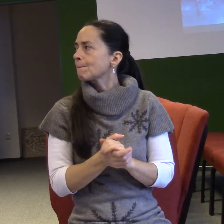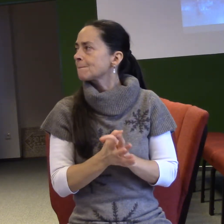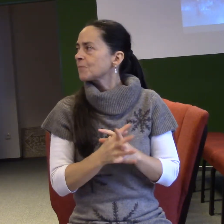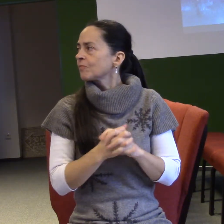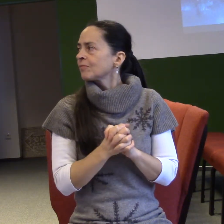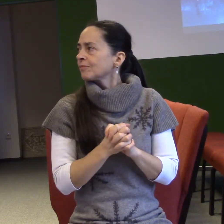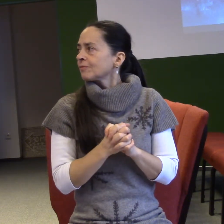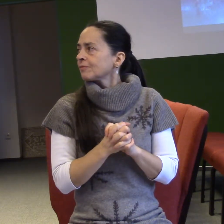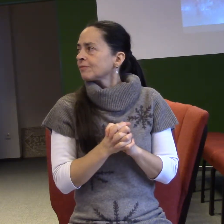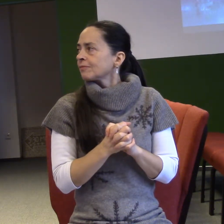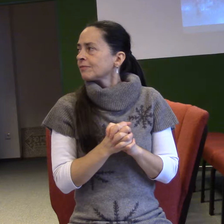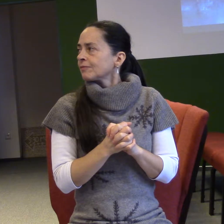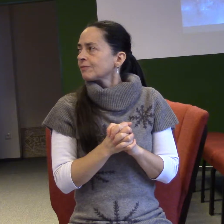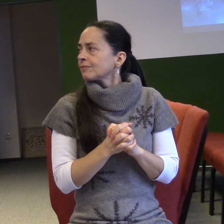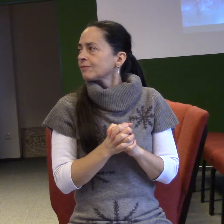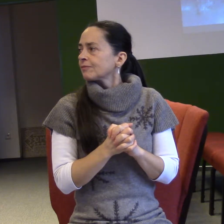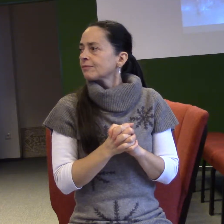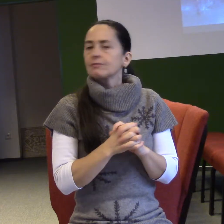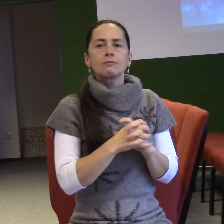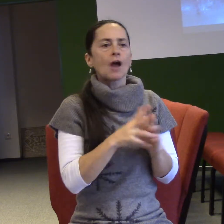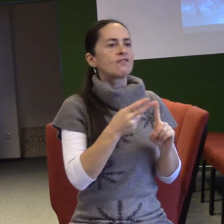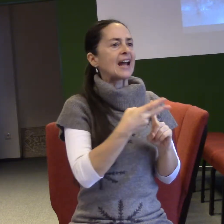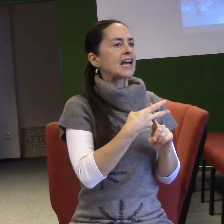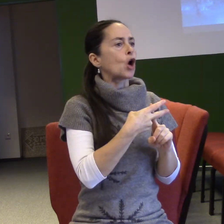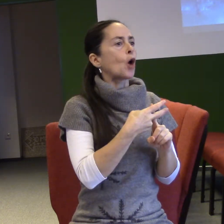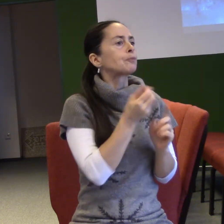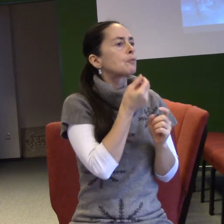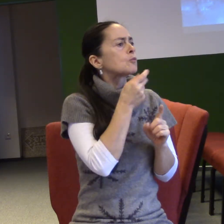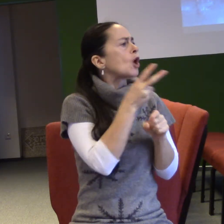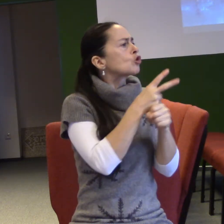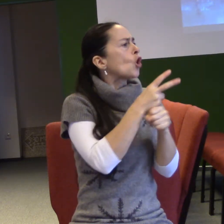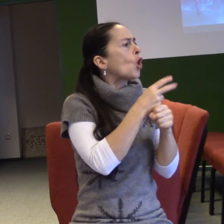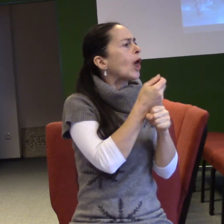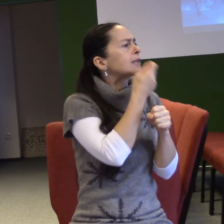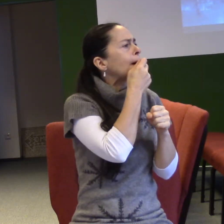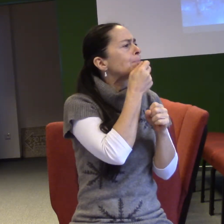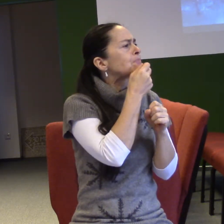Taková bílá kulička obalená kokosem. Tak si představte, že vezmete Ferrero kuličku.